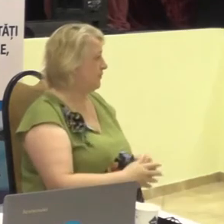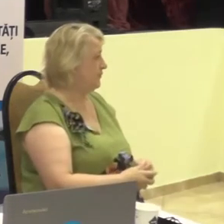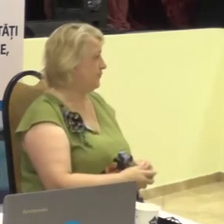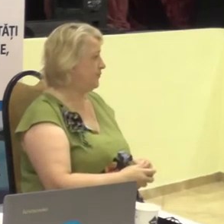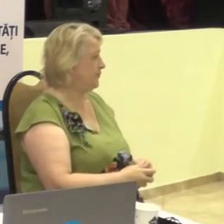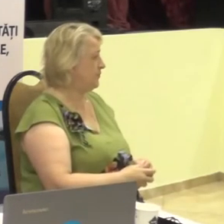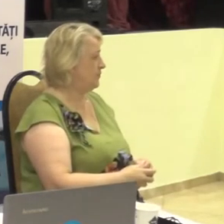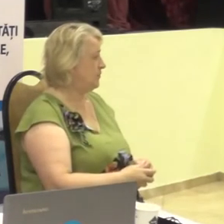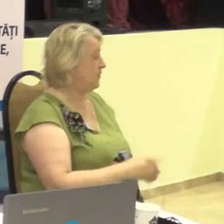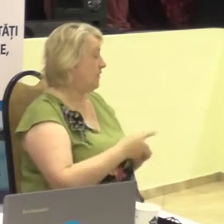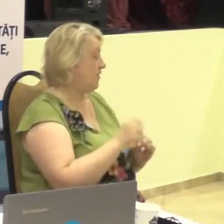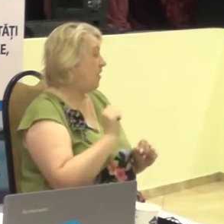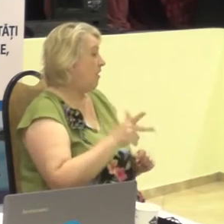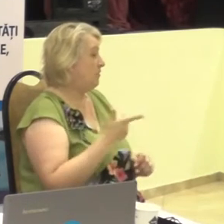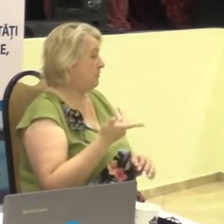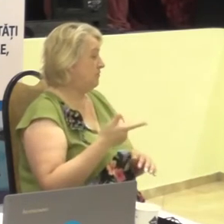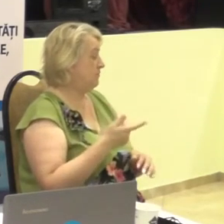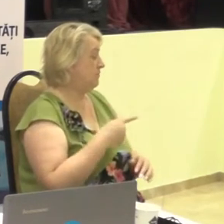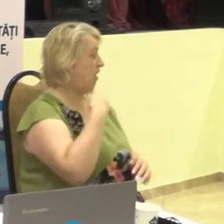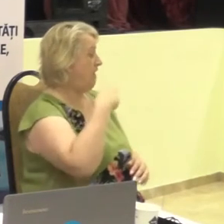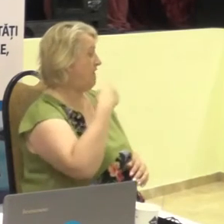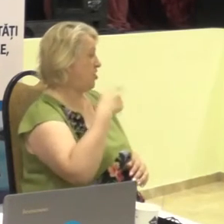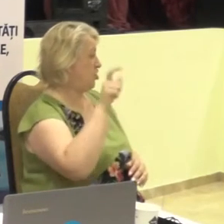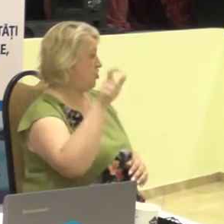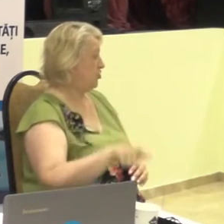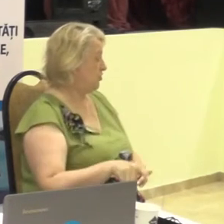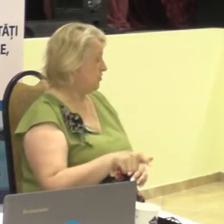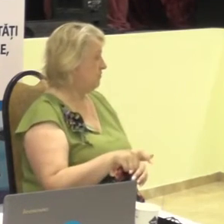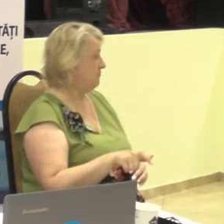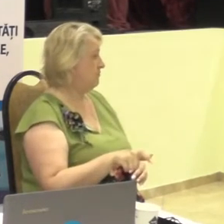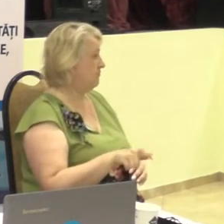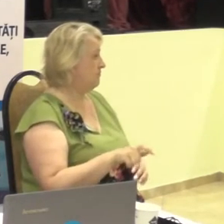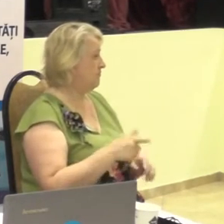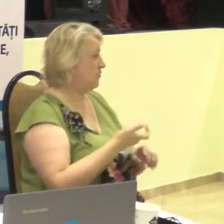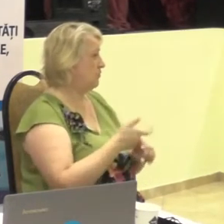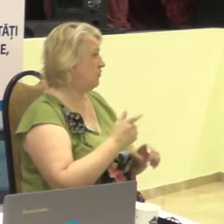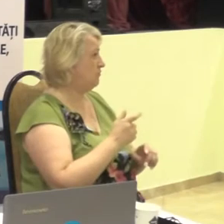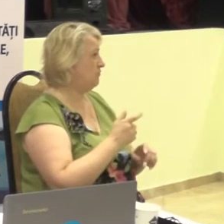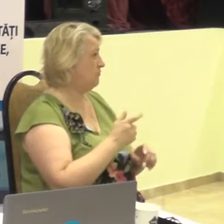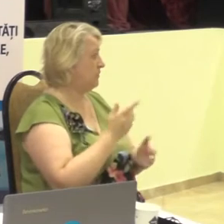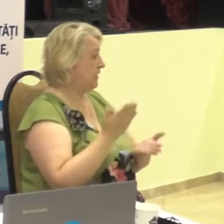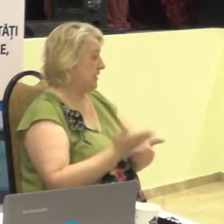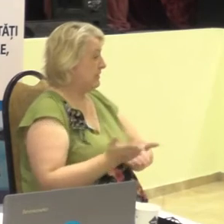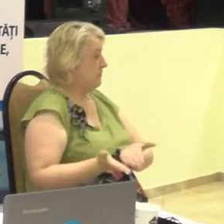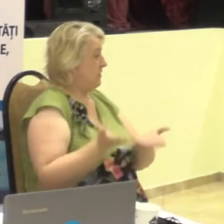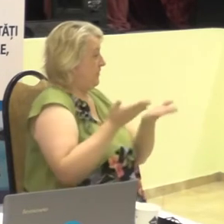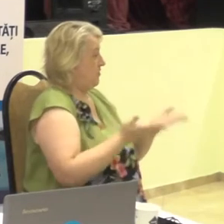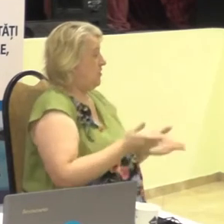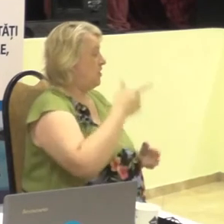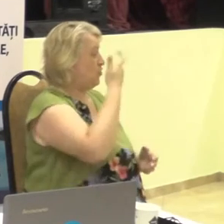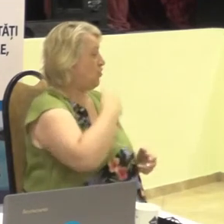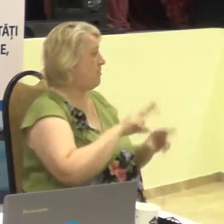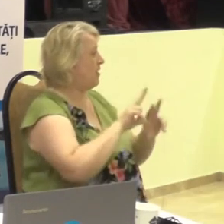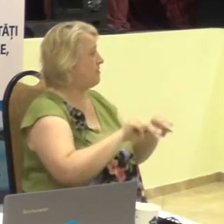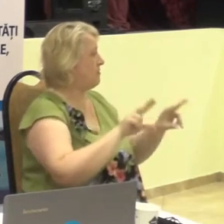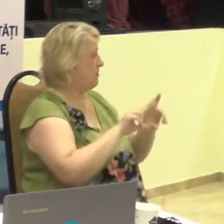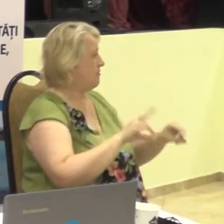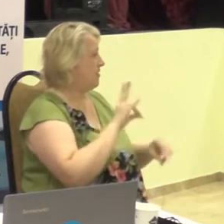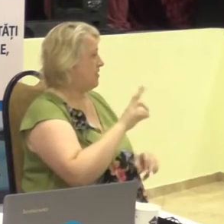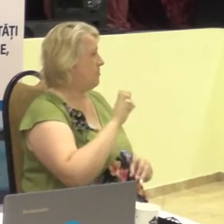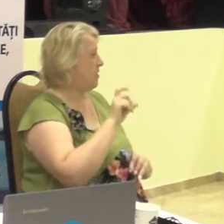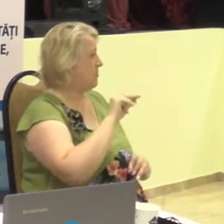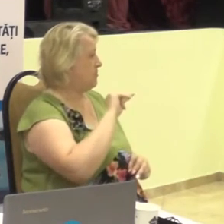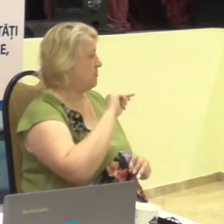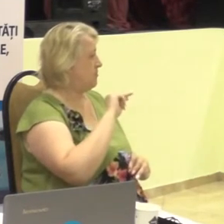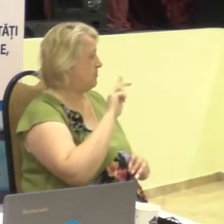și în calitate de vorbitor este invitată doamna Natalia Babici care